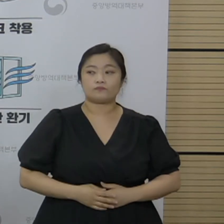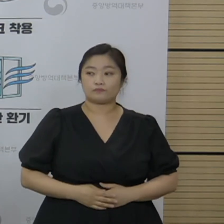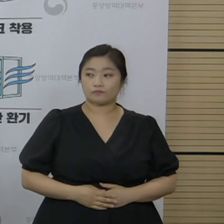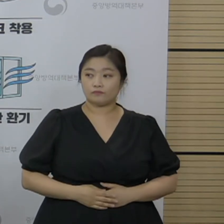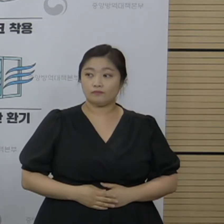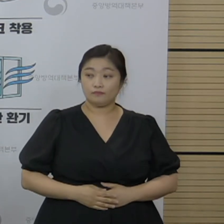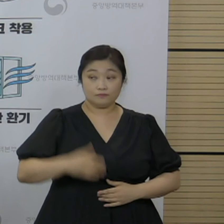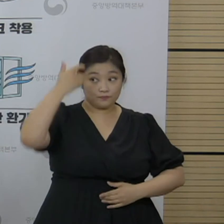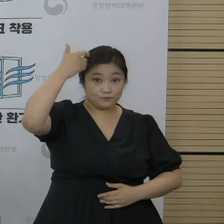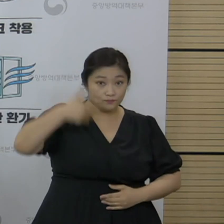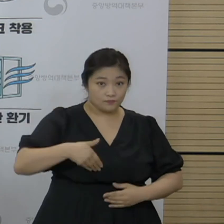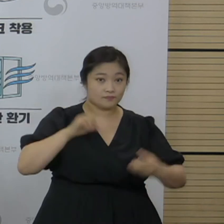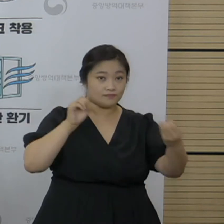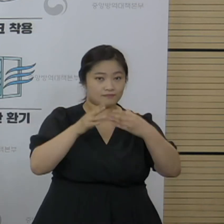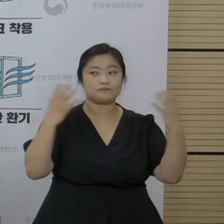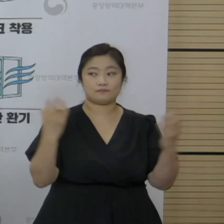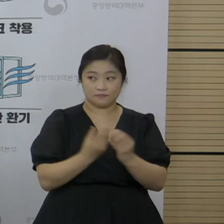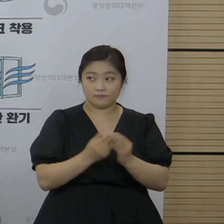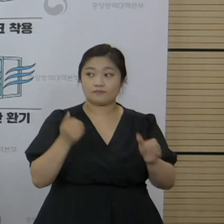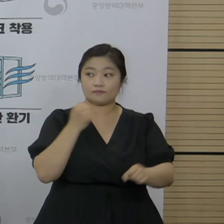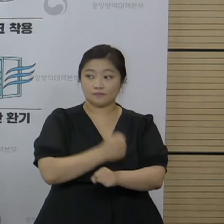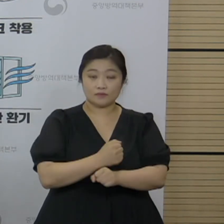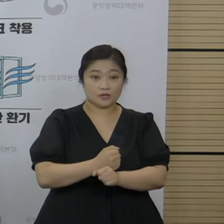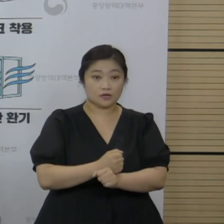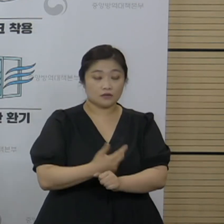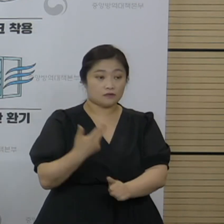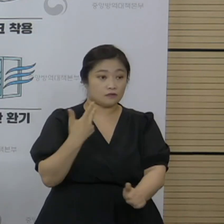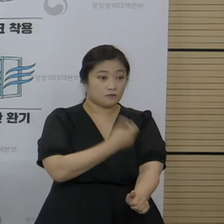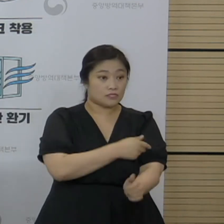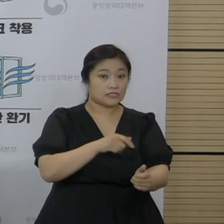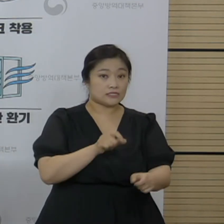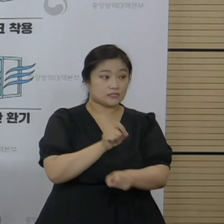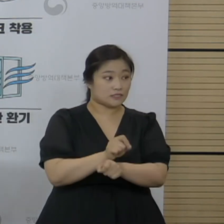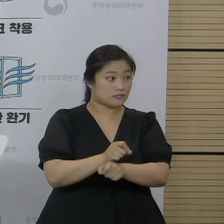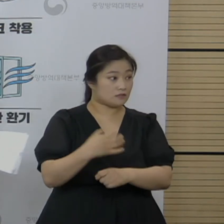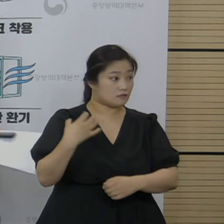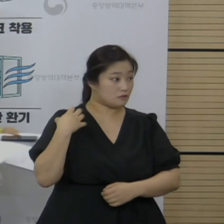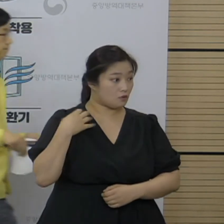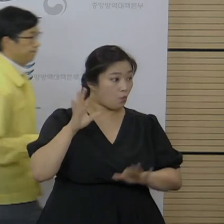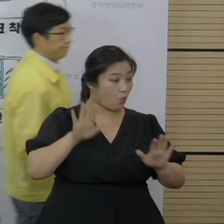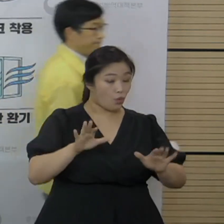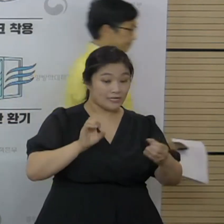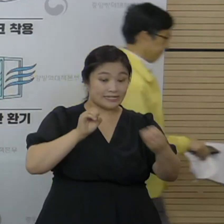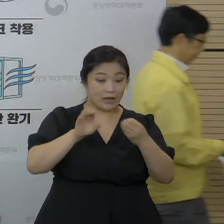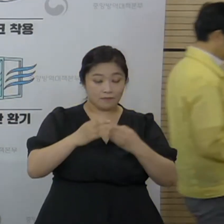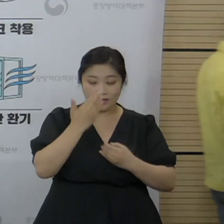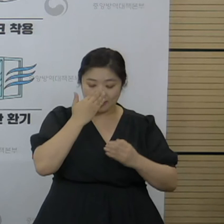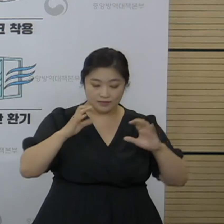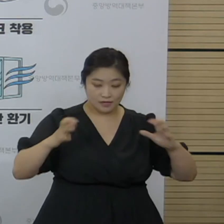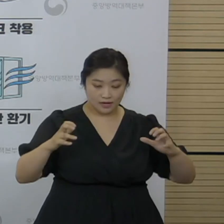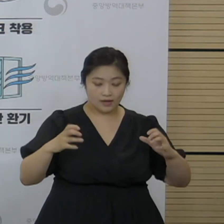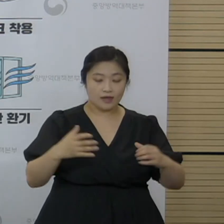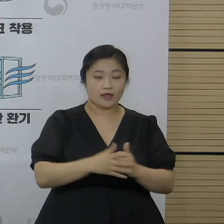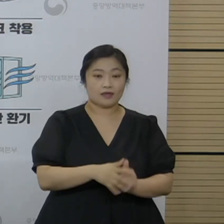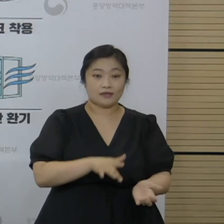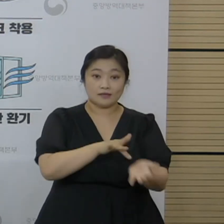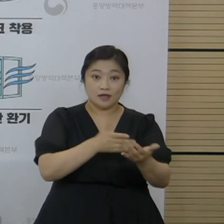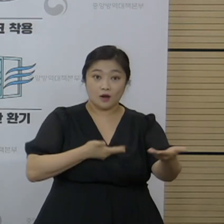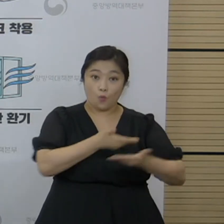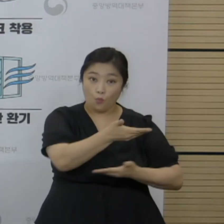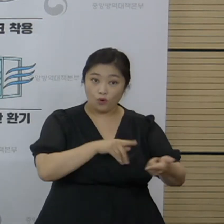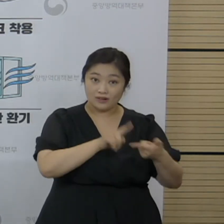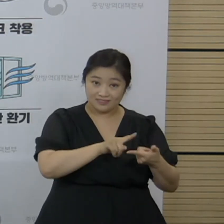질의응답은 이상 마무리하고 백신 도입 사무국에서 오늘 답변했던 이스라엘 백신 교환과 관련돼서